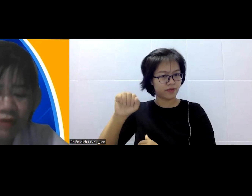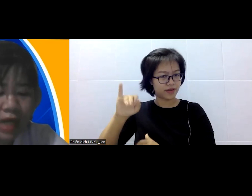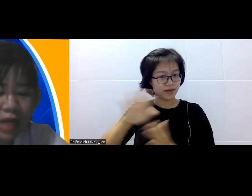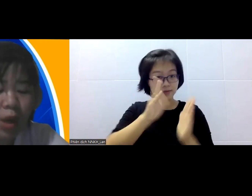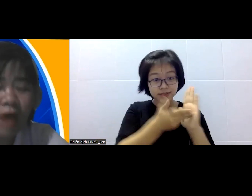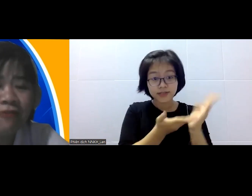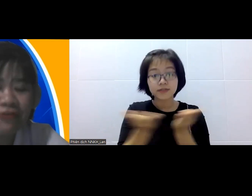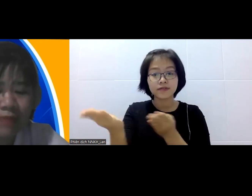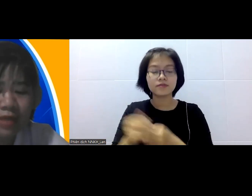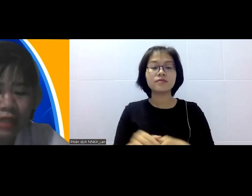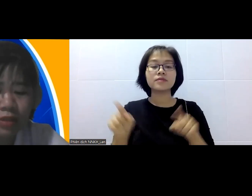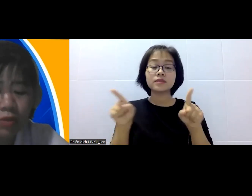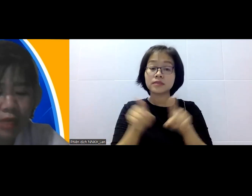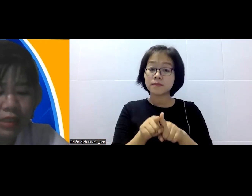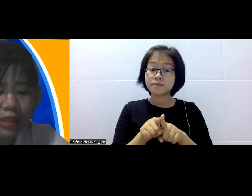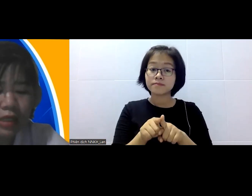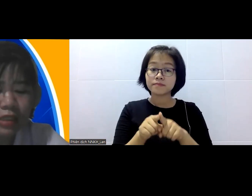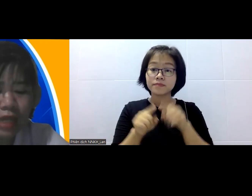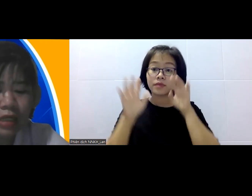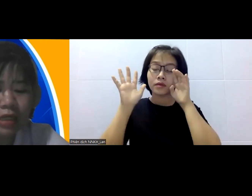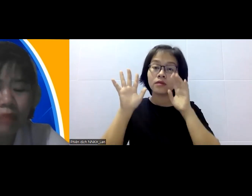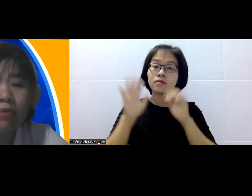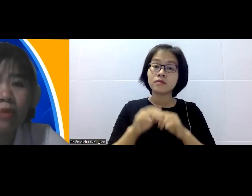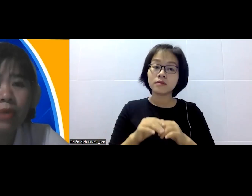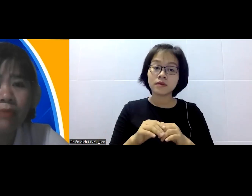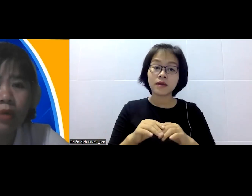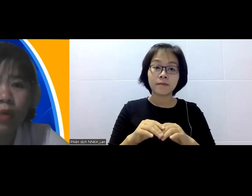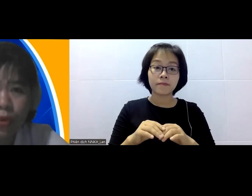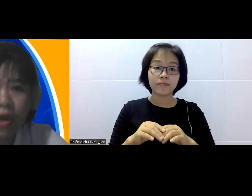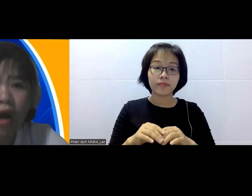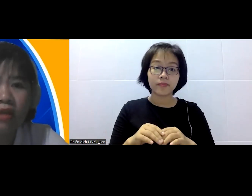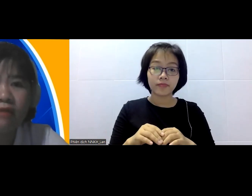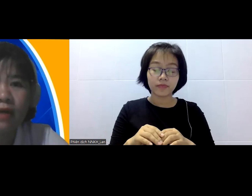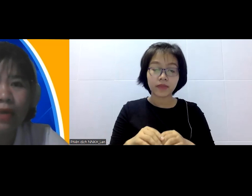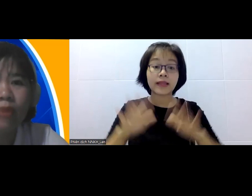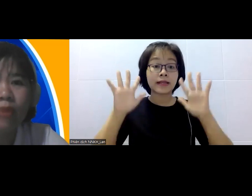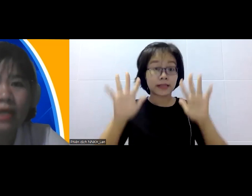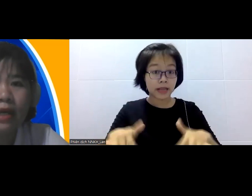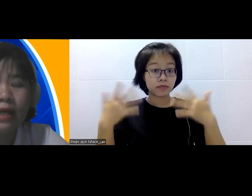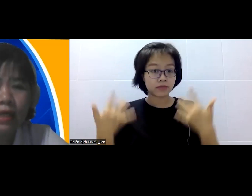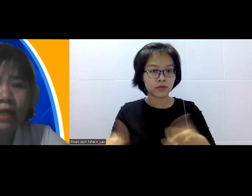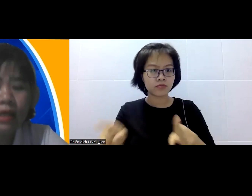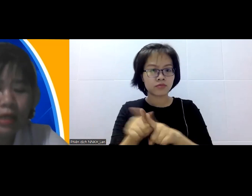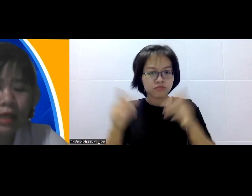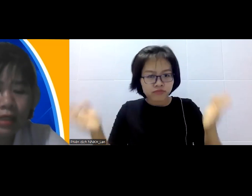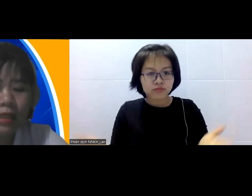sản xuất và lan tỏa phương pháp trực hành thúc đẩy thành thành nên cộng đồng nông dịch quy mô nhỏ dựa vào tài nguyên mãn địa